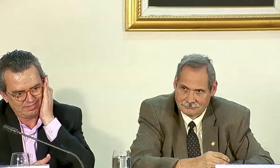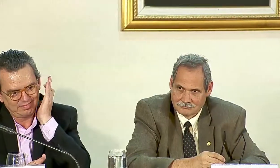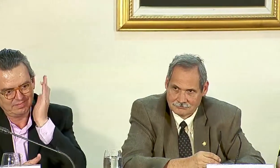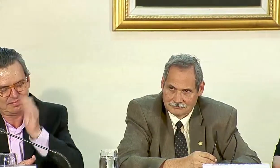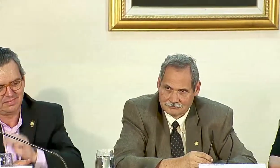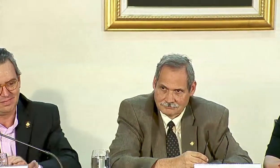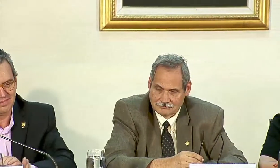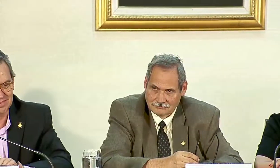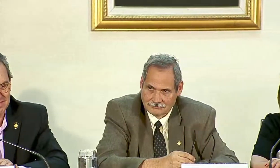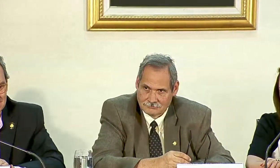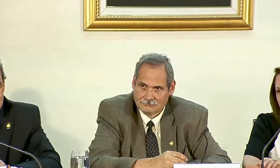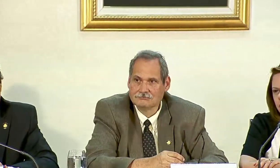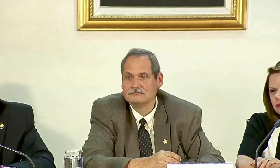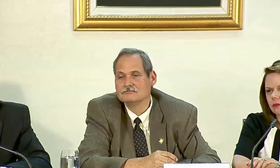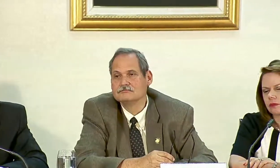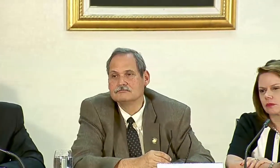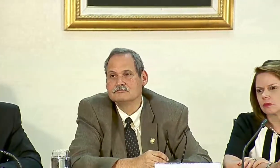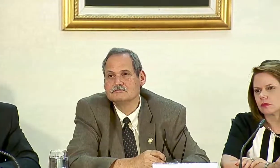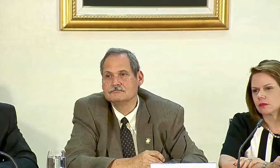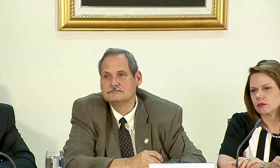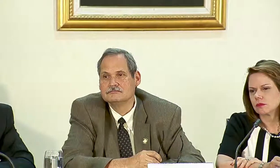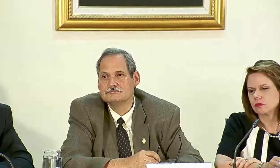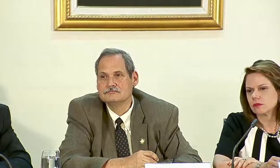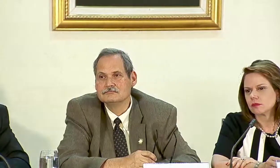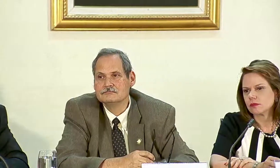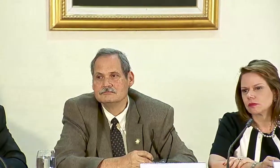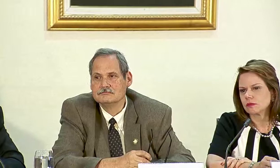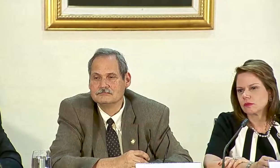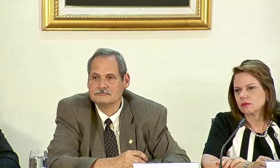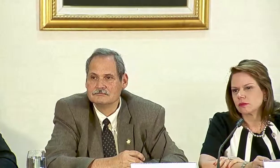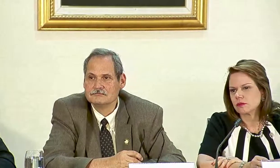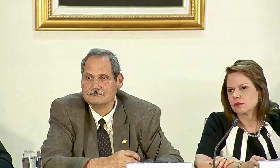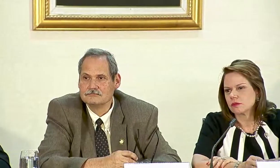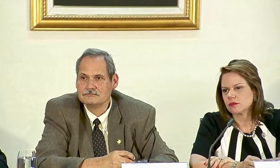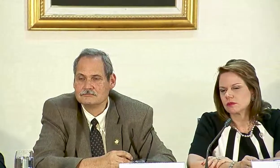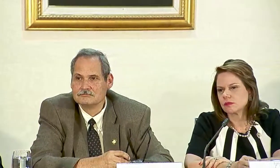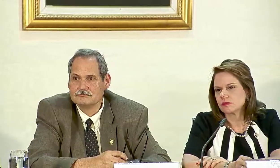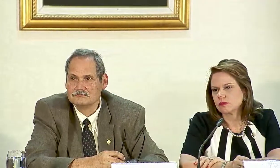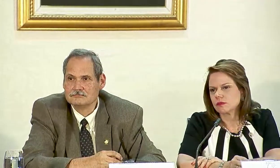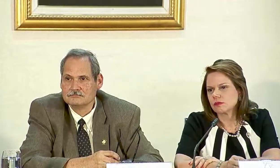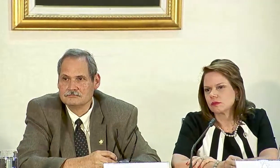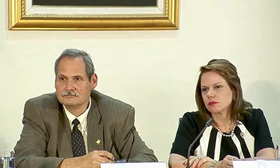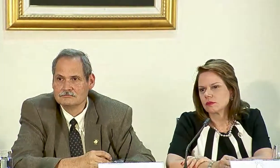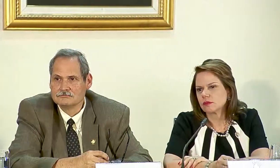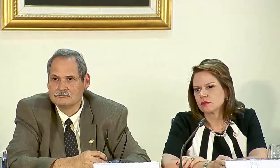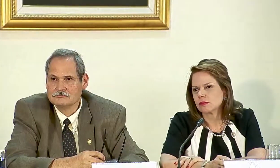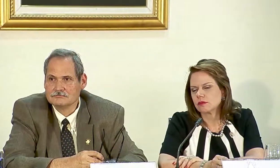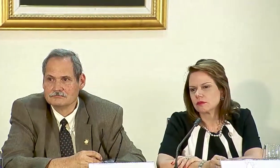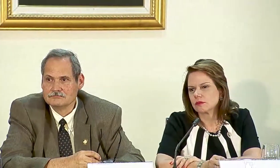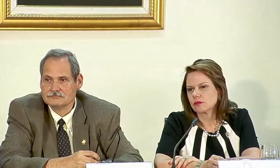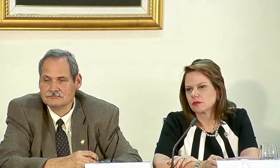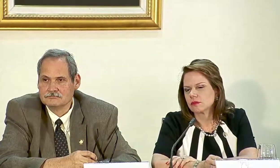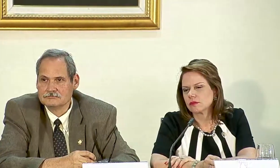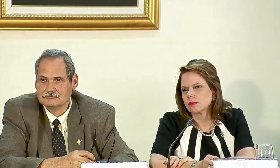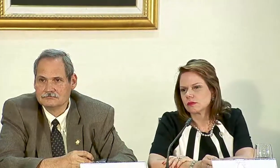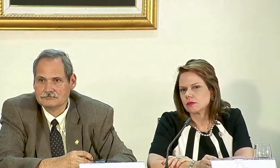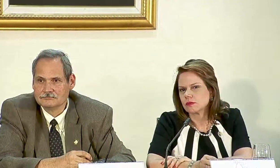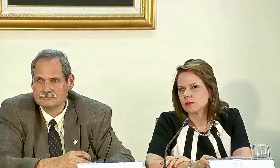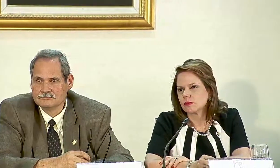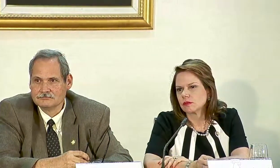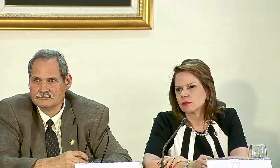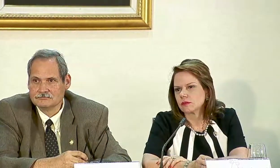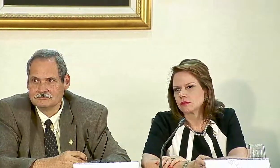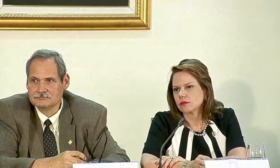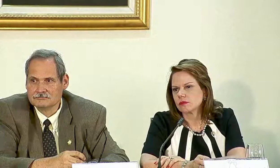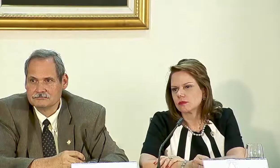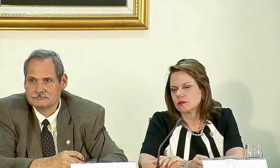ayer algunos diputados criticaron la gira del presidente porque dice que con los resultados que ha dado hasta ahora y las informaciones que se han generado, eso lo